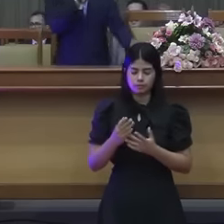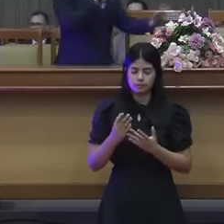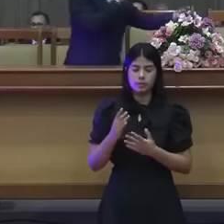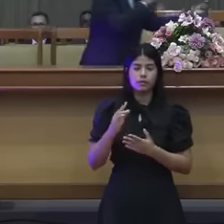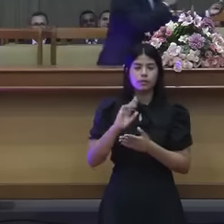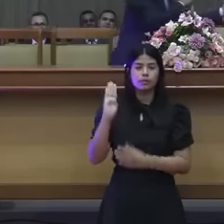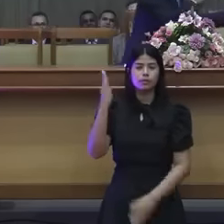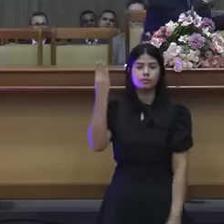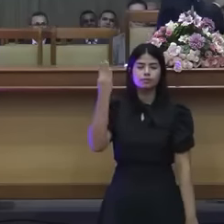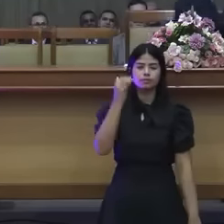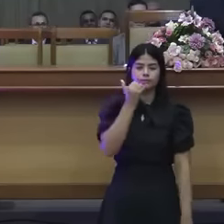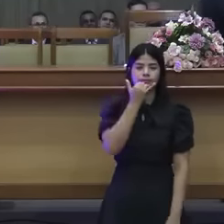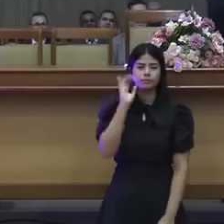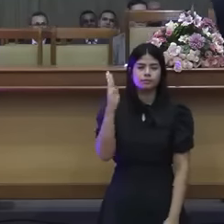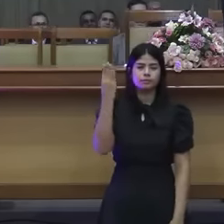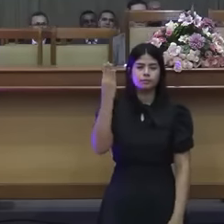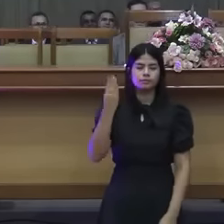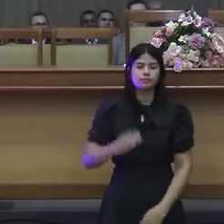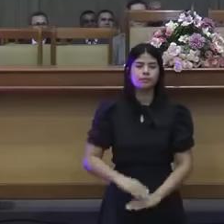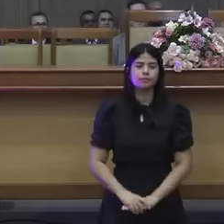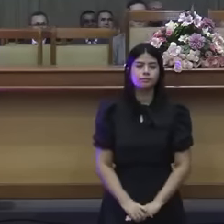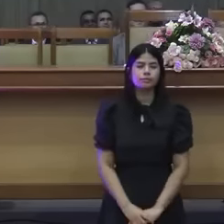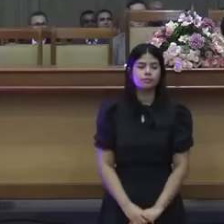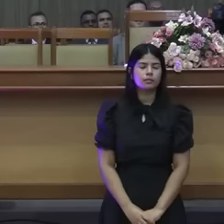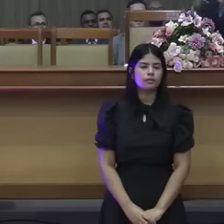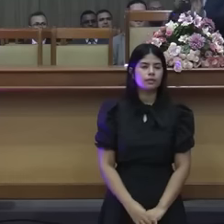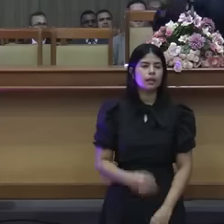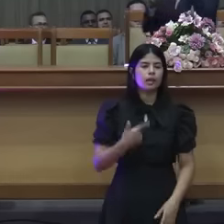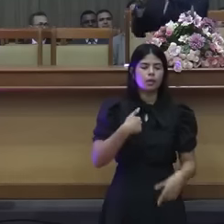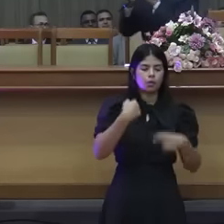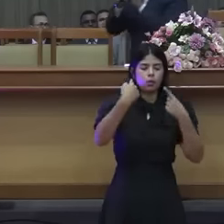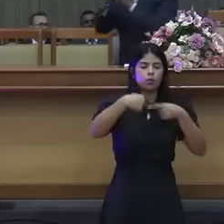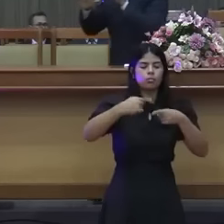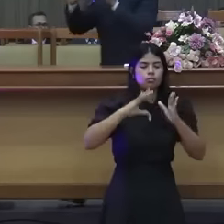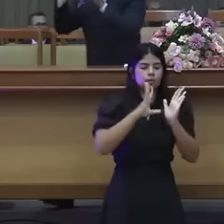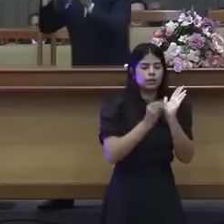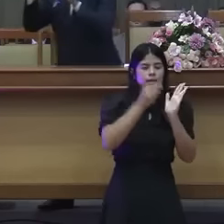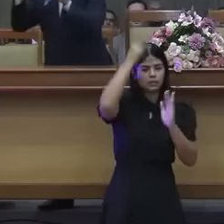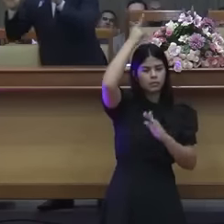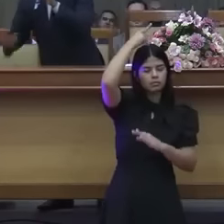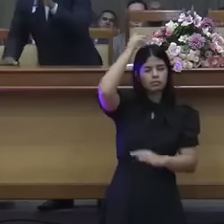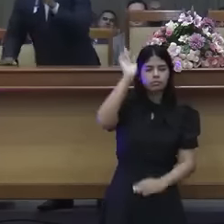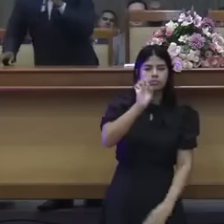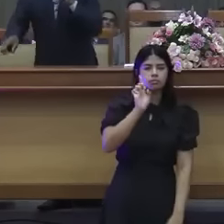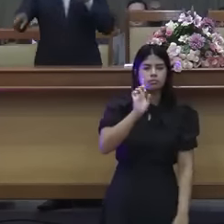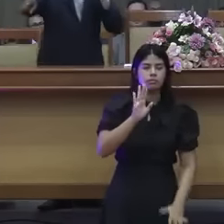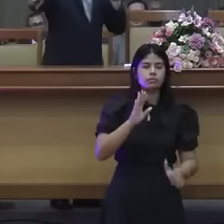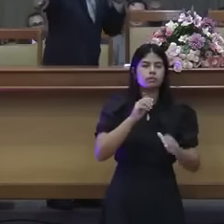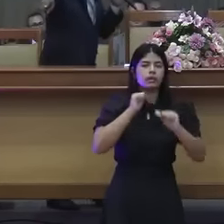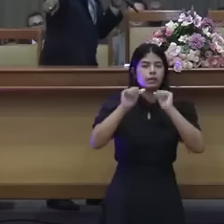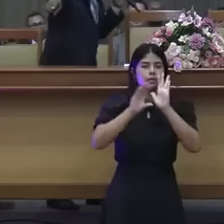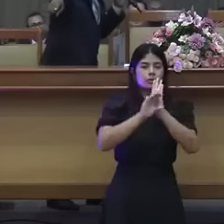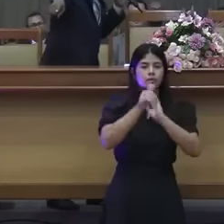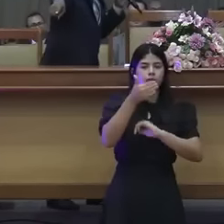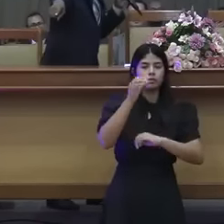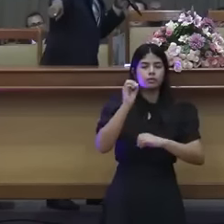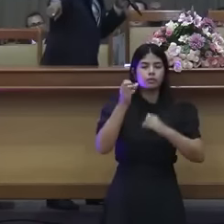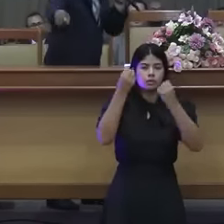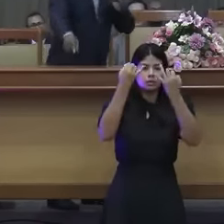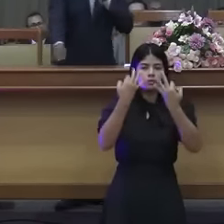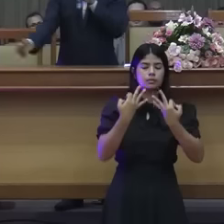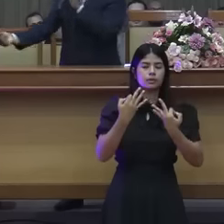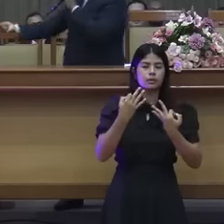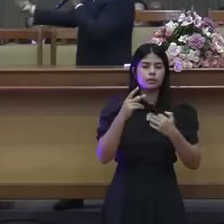Eu não sou contra o poder de Deus, gente. E olha como a igreja era criteriosa. Atos 10, quando Pedro vai na casa de